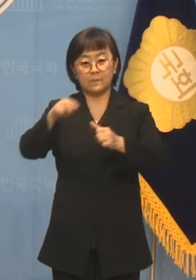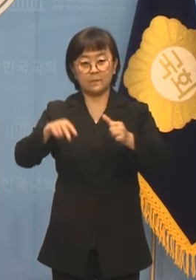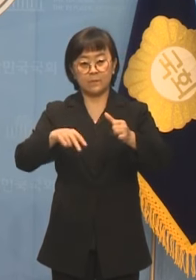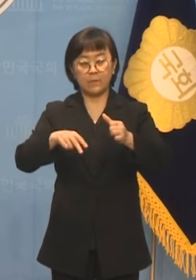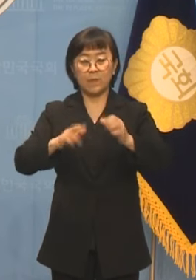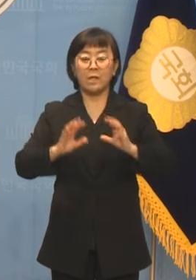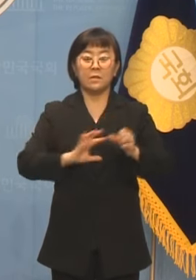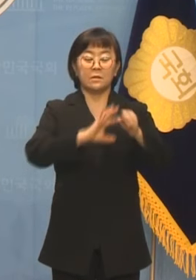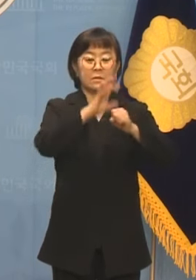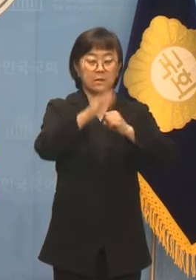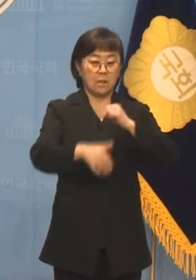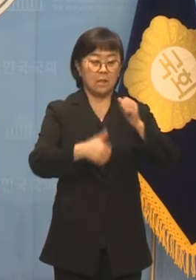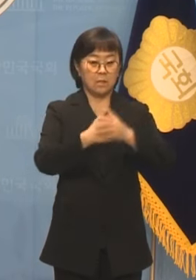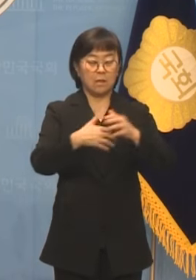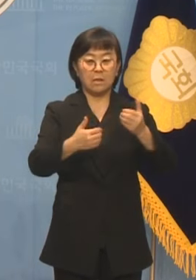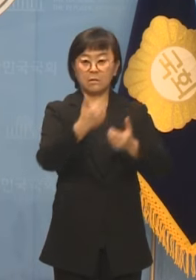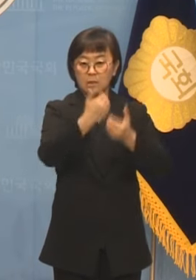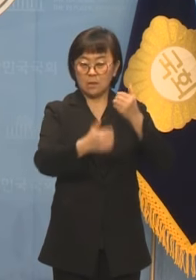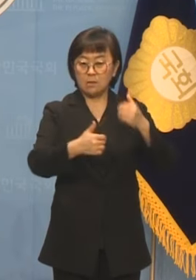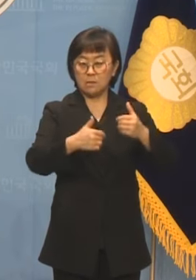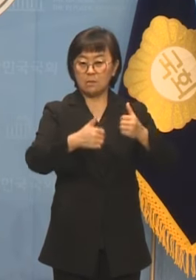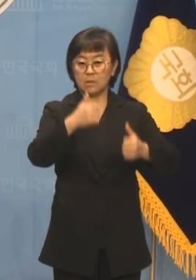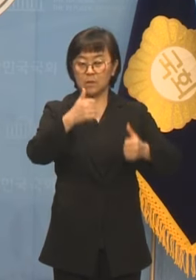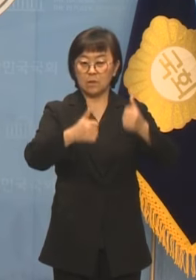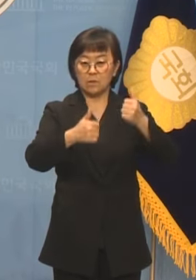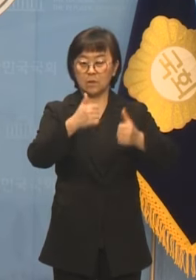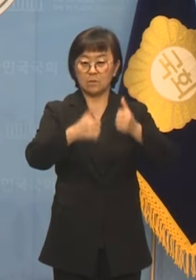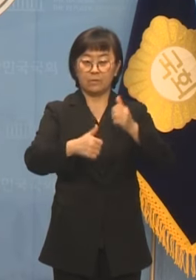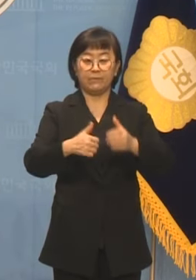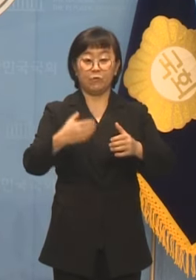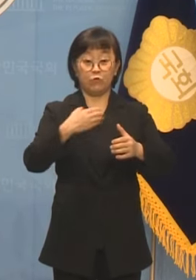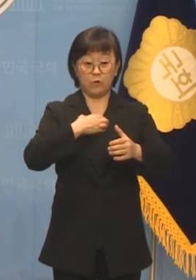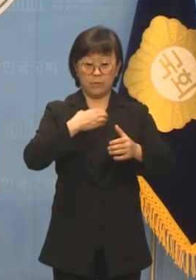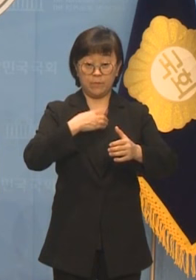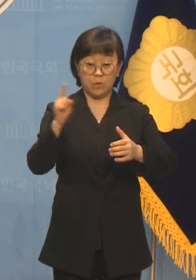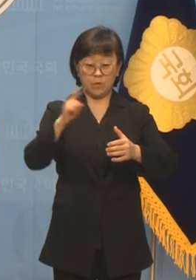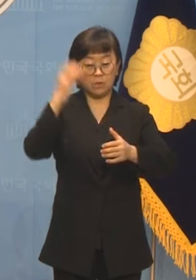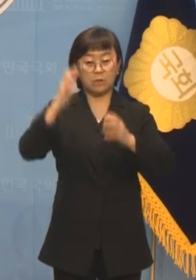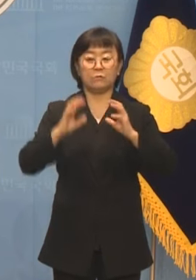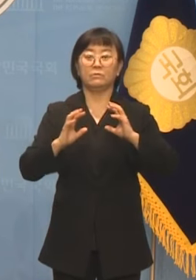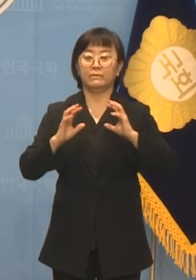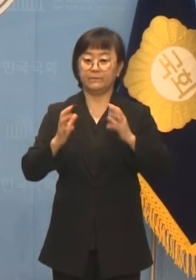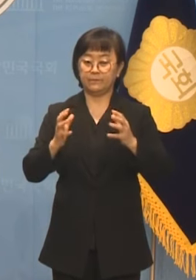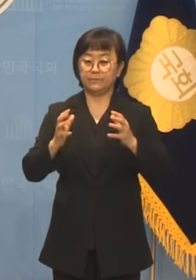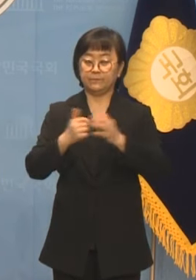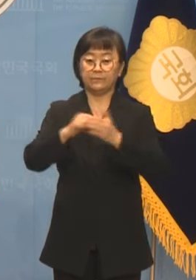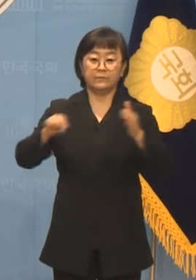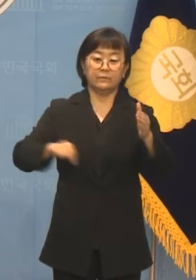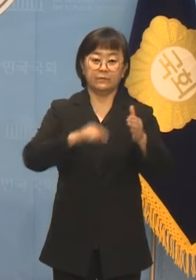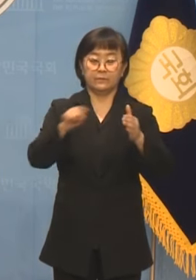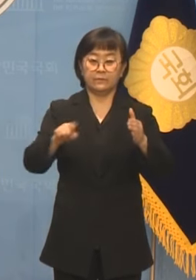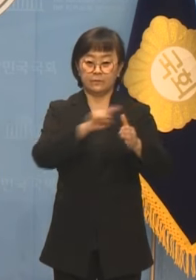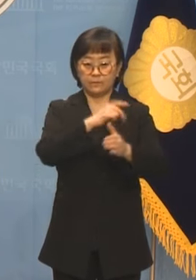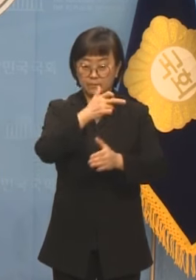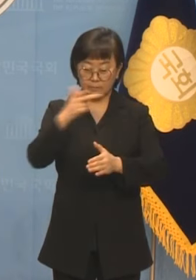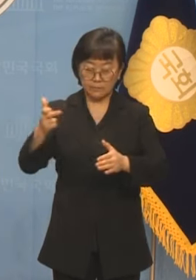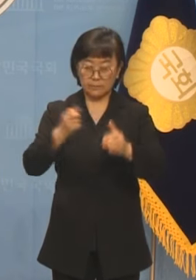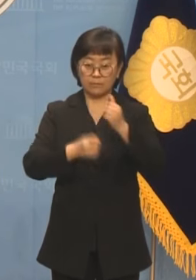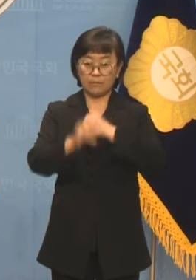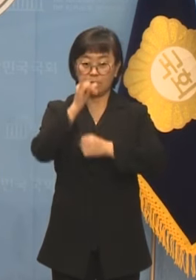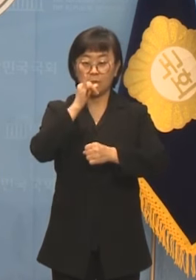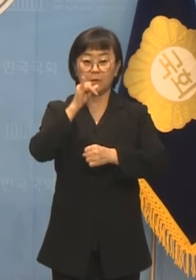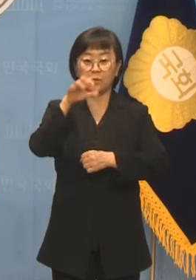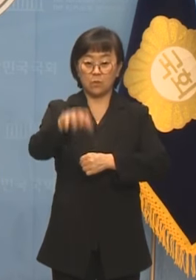세계 패권 경쟁에서 가장 큰 위협을 받는 곳은 바로 대한민국이며 그 중에서도 가장 큰 영향을 받는